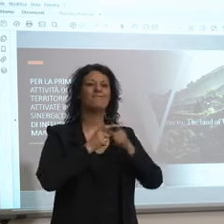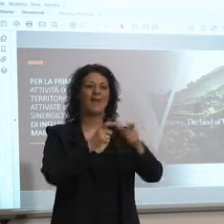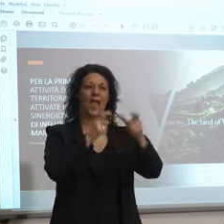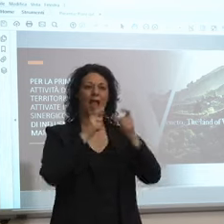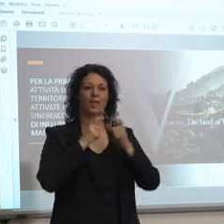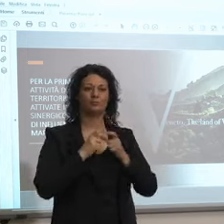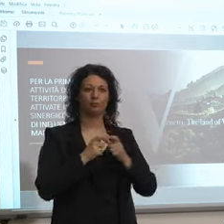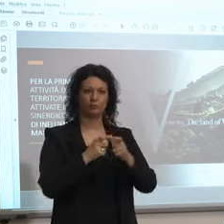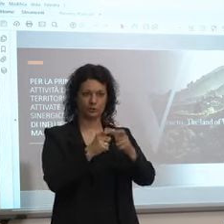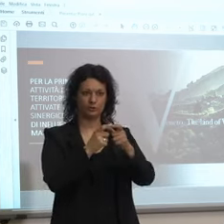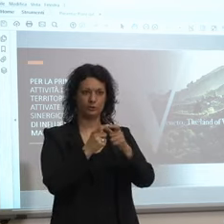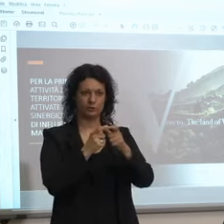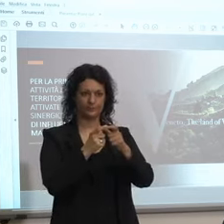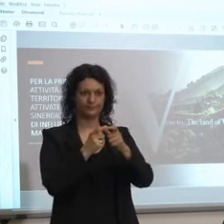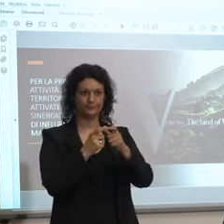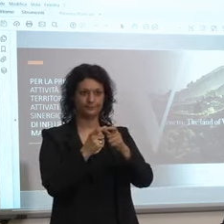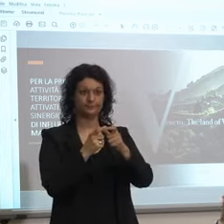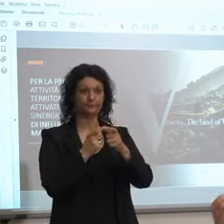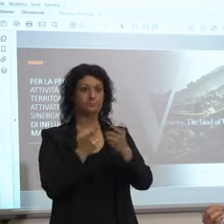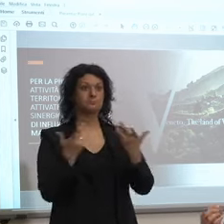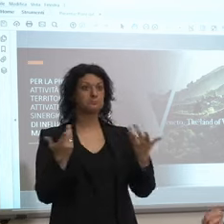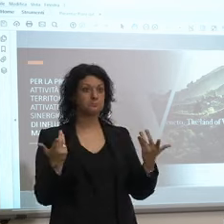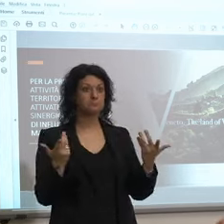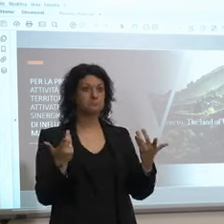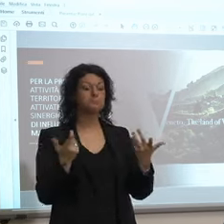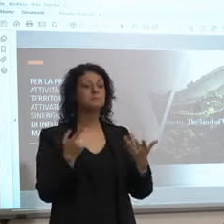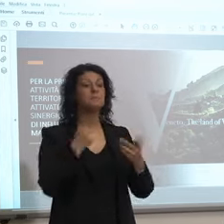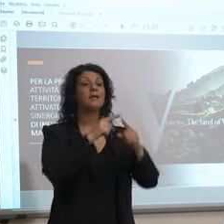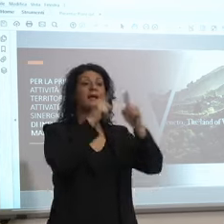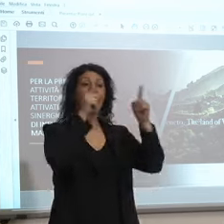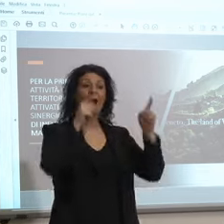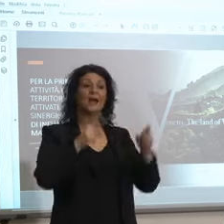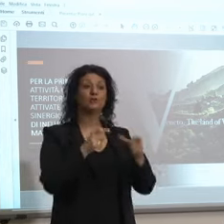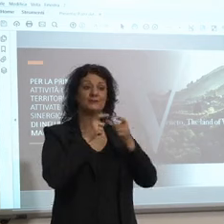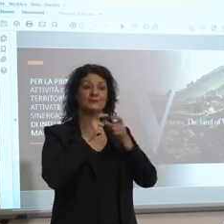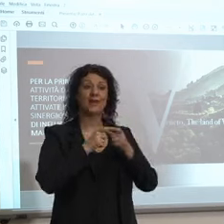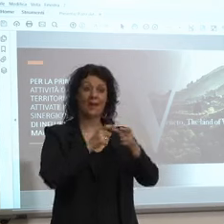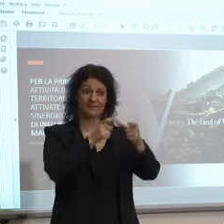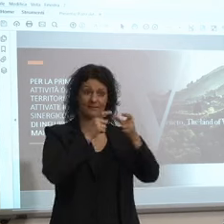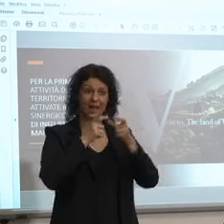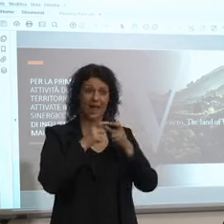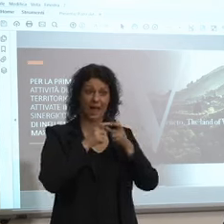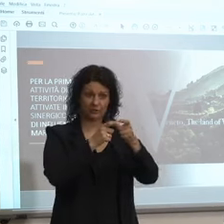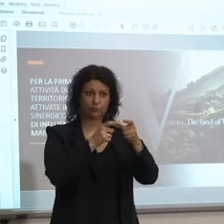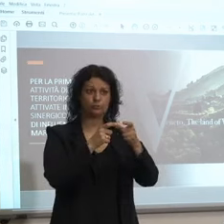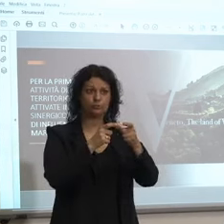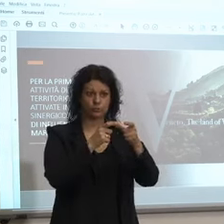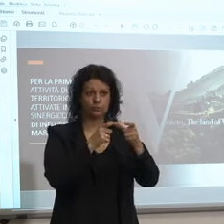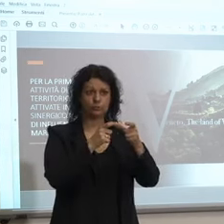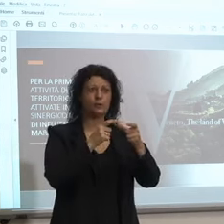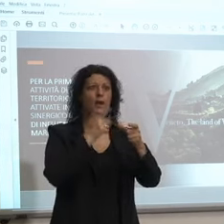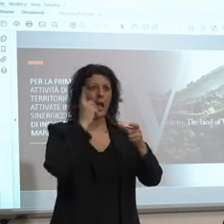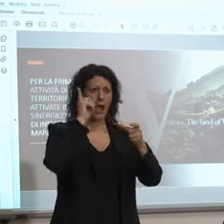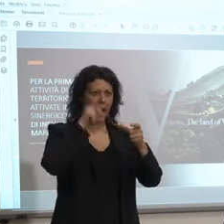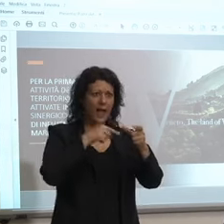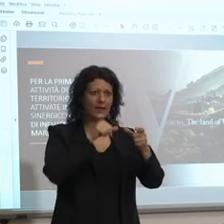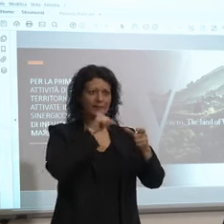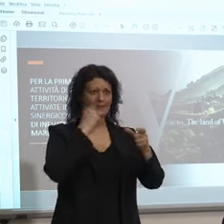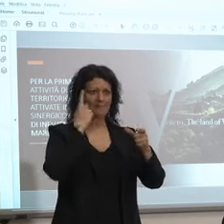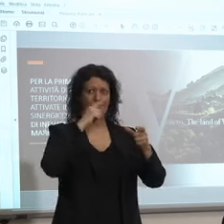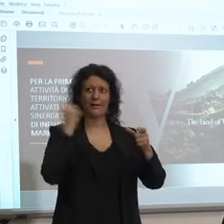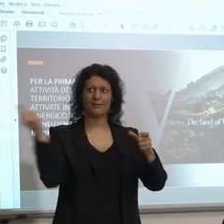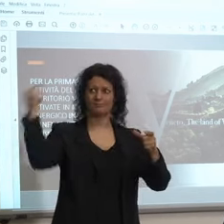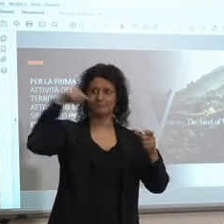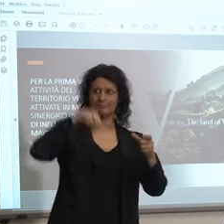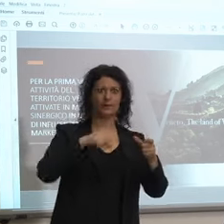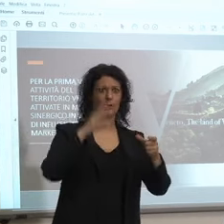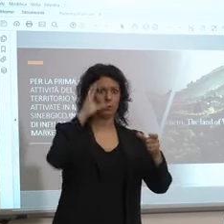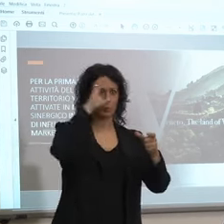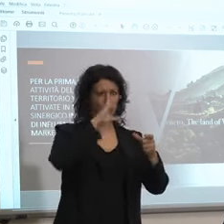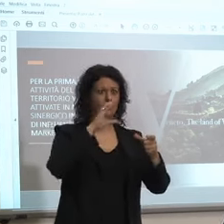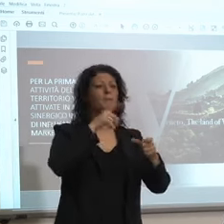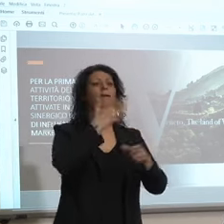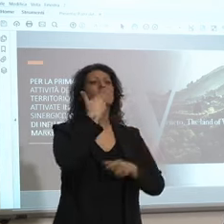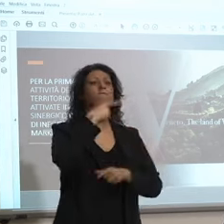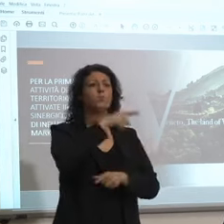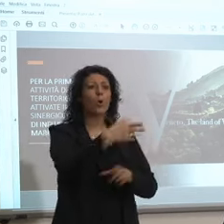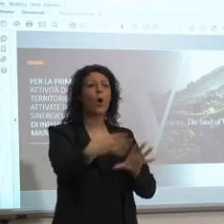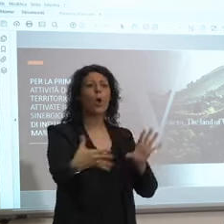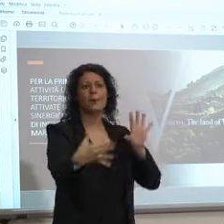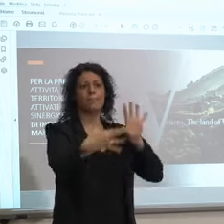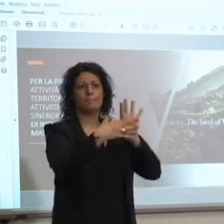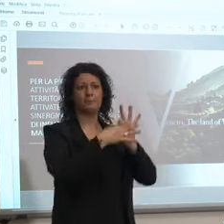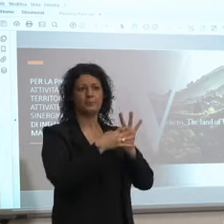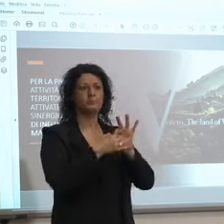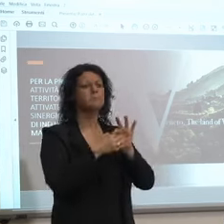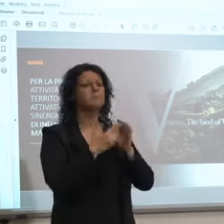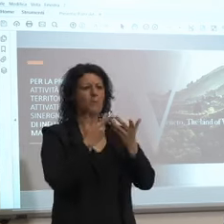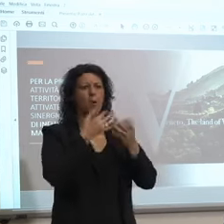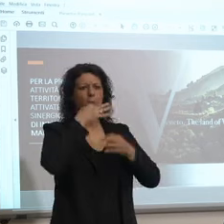di impresa siccome io sono un'agenzia che fa sì outgoing ma faccio anche incoming mi voglio creare io ho detto benissimo partecipi al